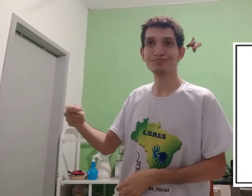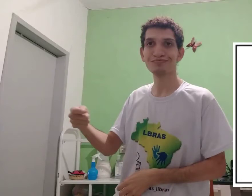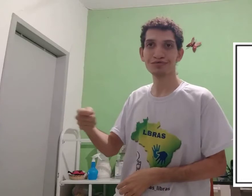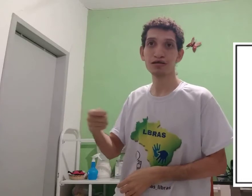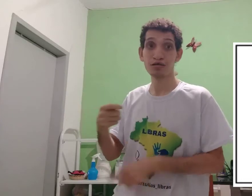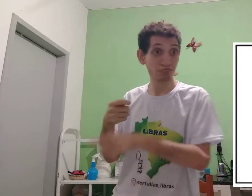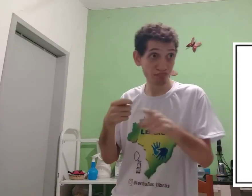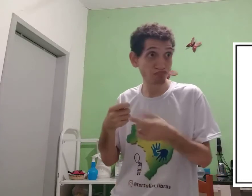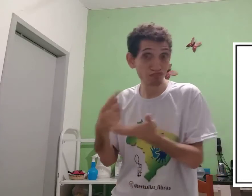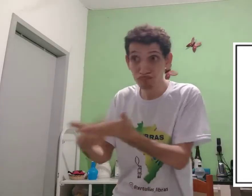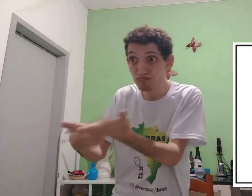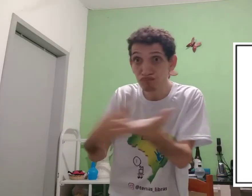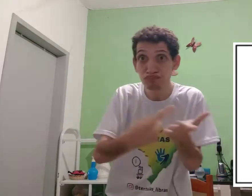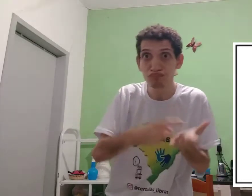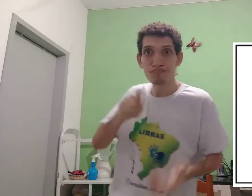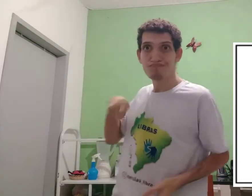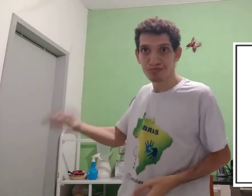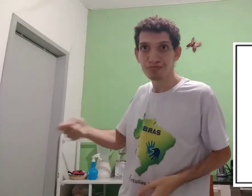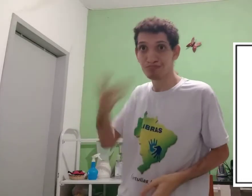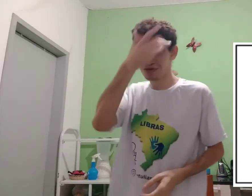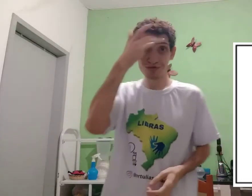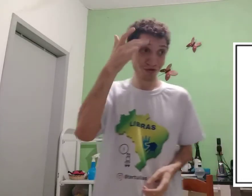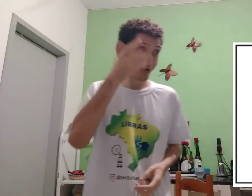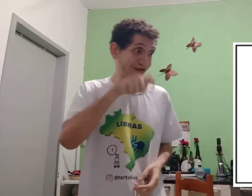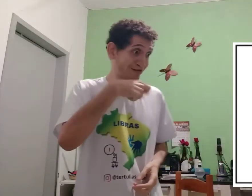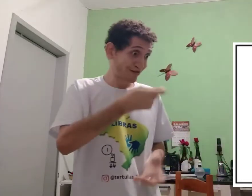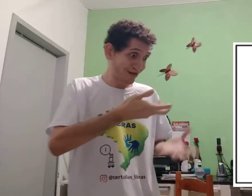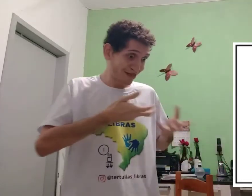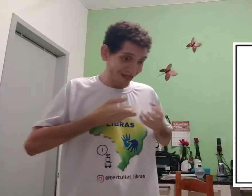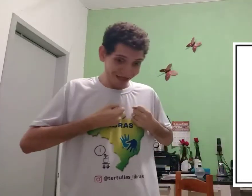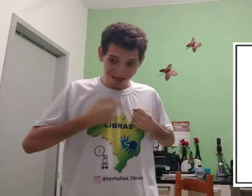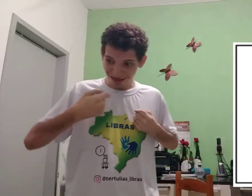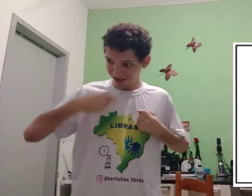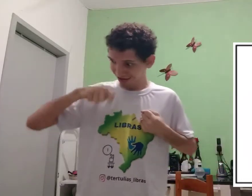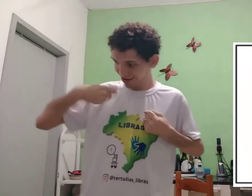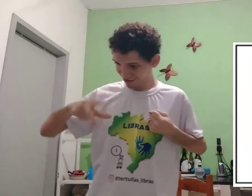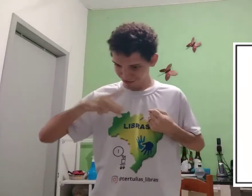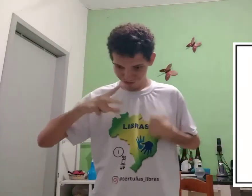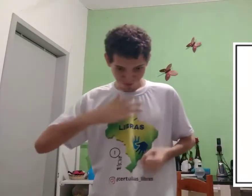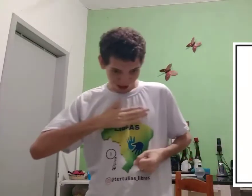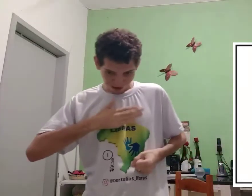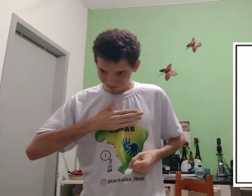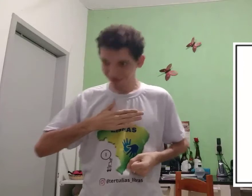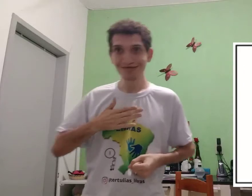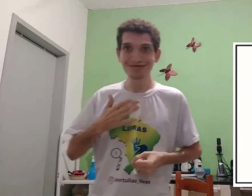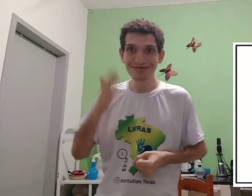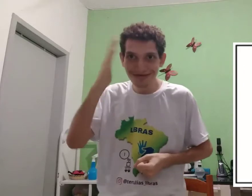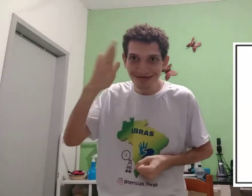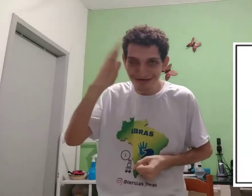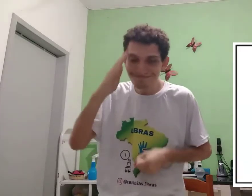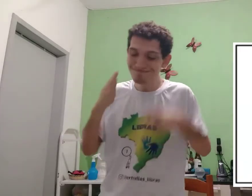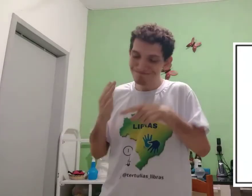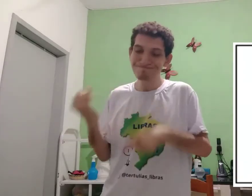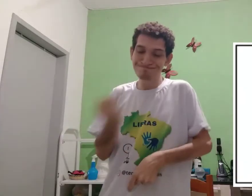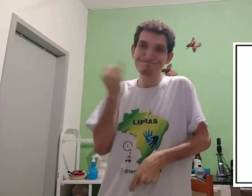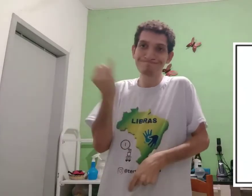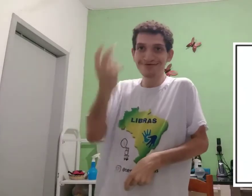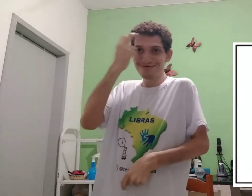Em geral, sinal por sinal. Eu, combina sinal. Pessoa recebe sinal particular, sinal pessoal.